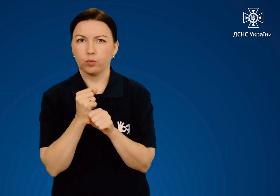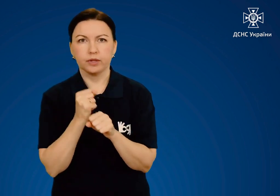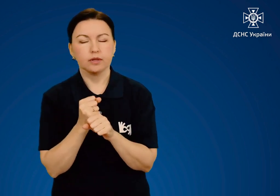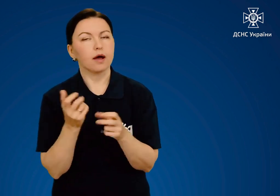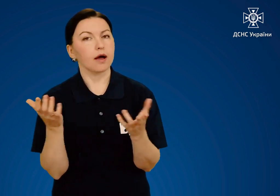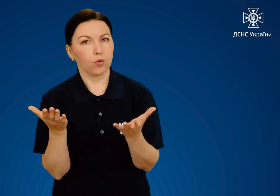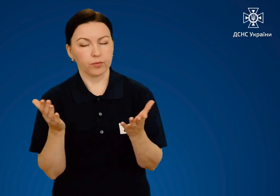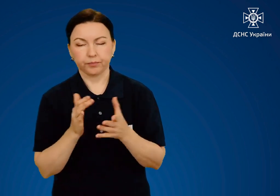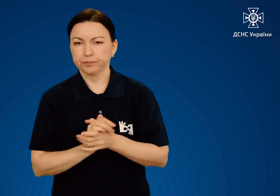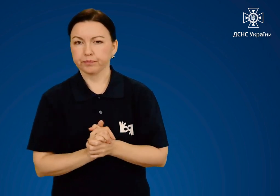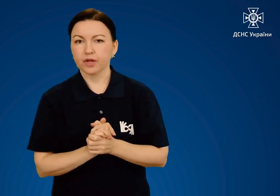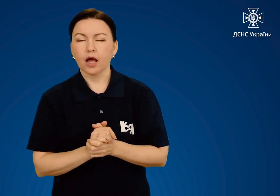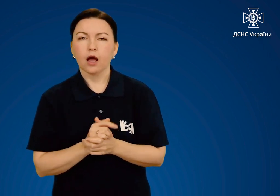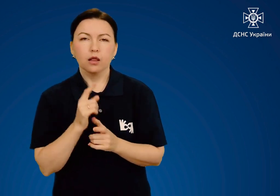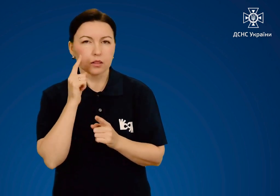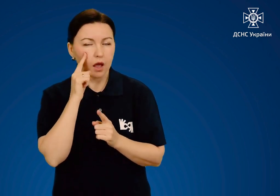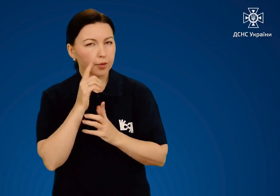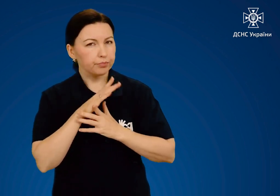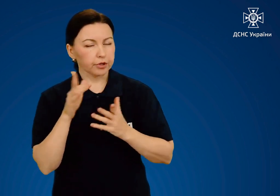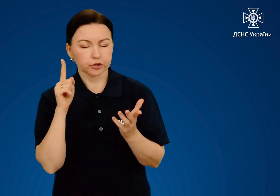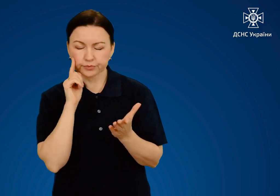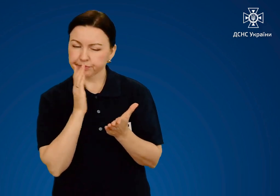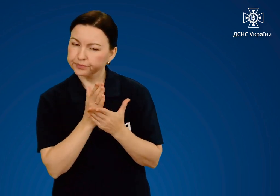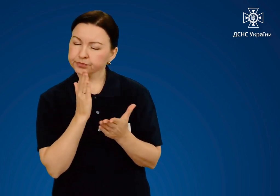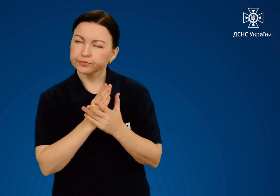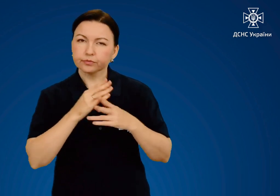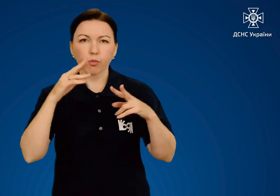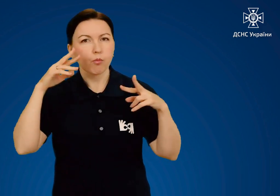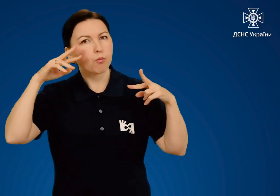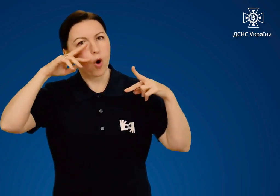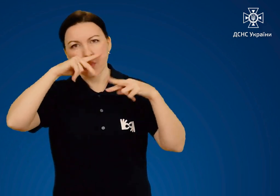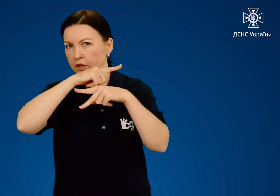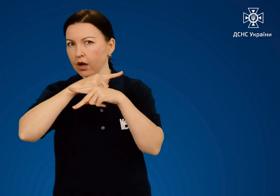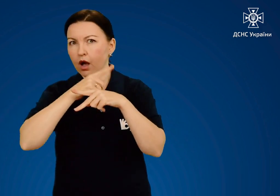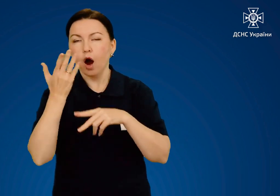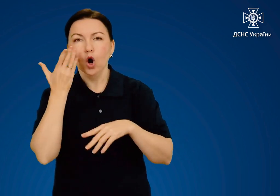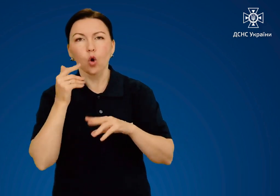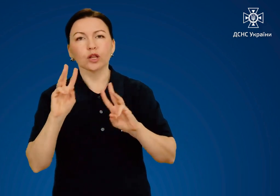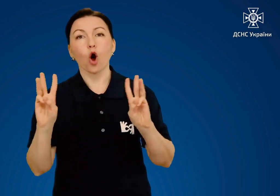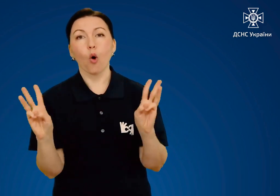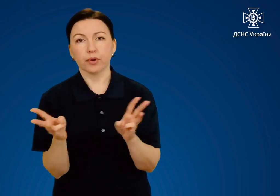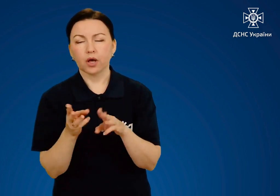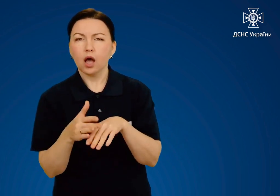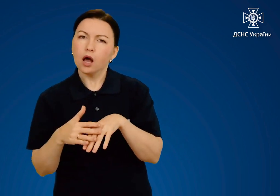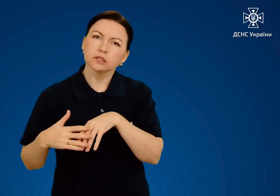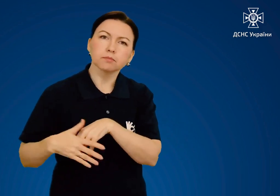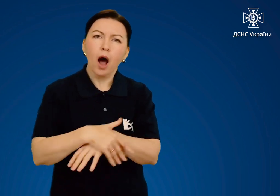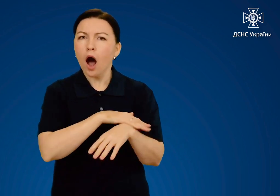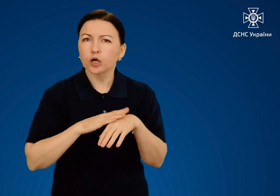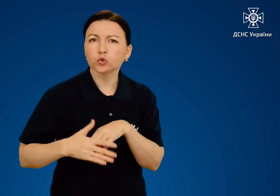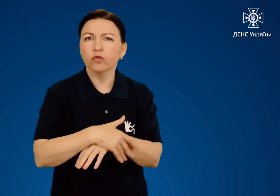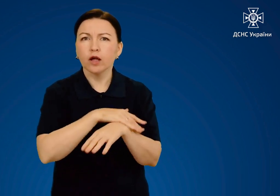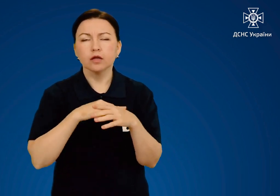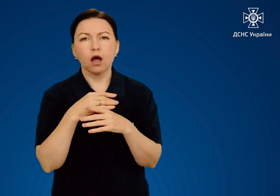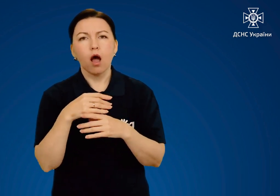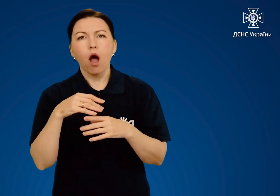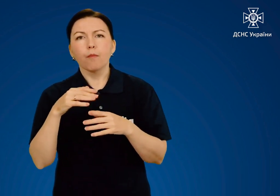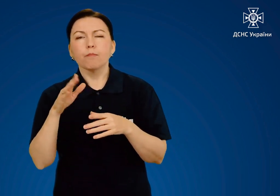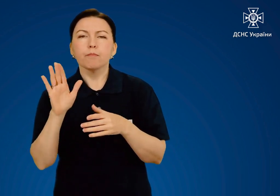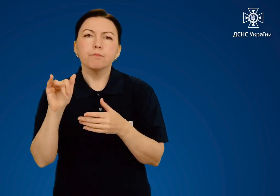РОБИТИ Найбільш розповсюджена помилка при опіках – це змазування ушкодженої